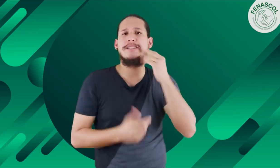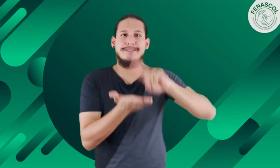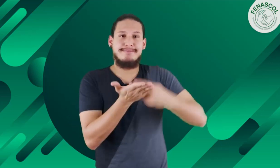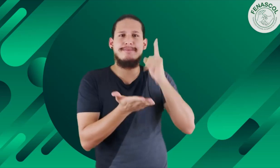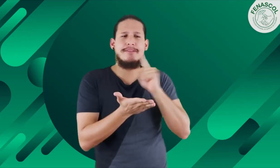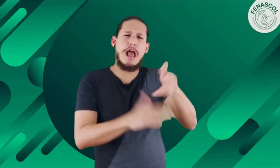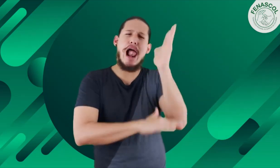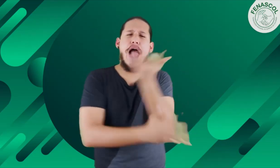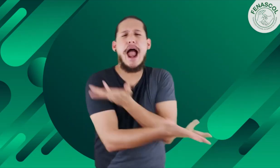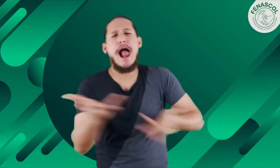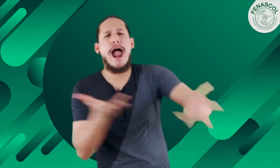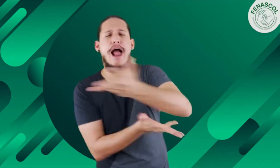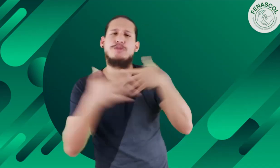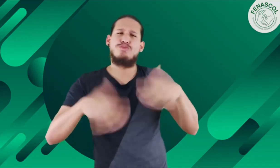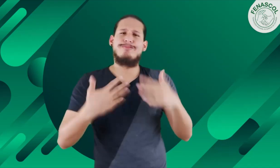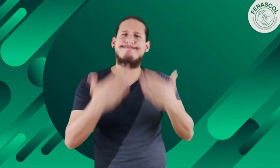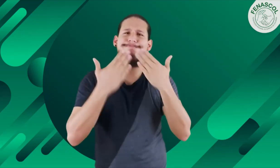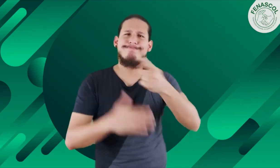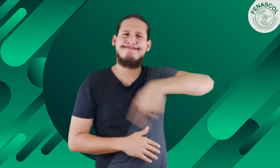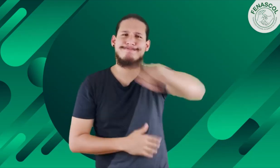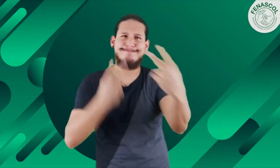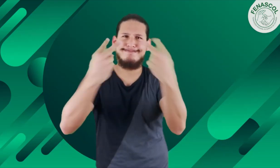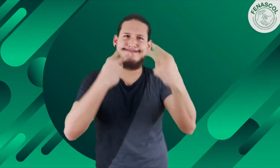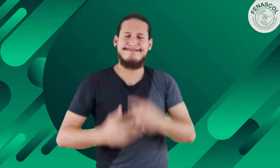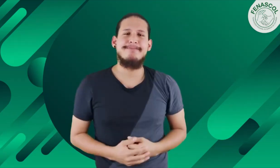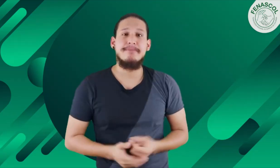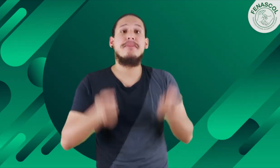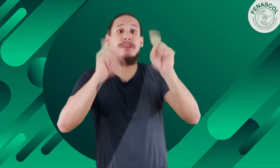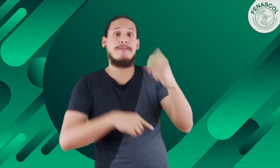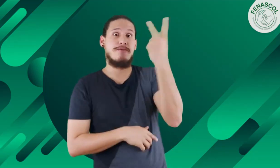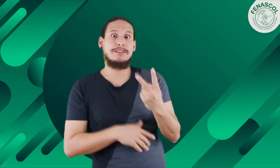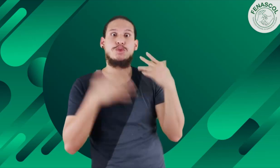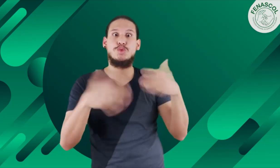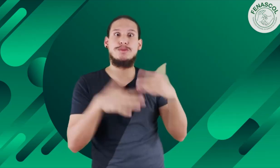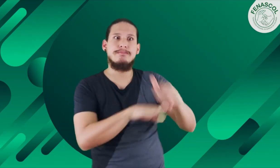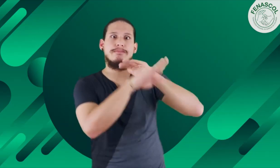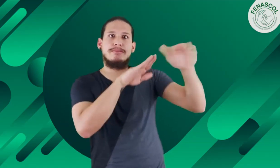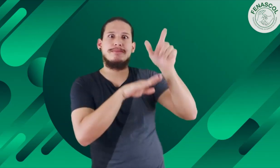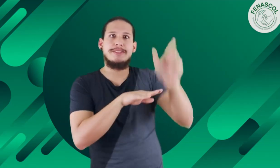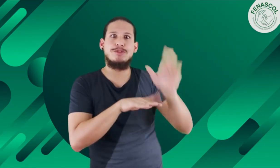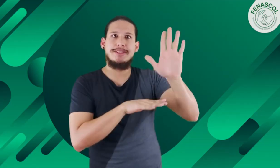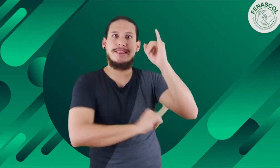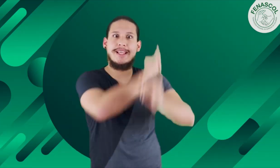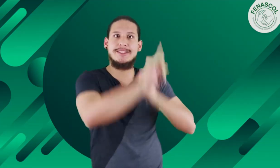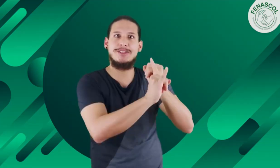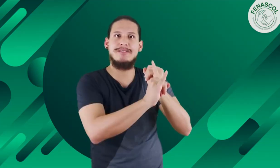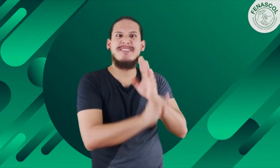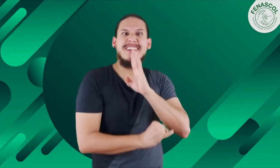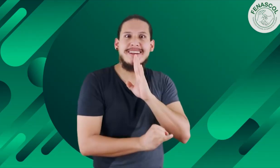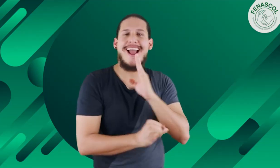gracias a todos los que estuvieron conectados en la primera sesión. El día viernes tuvimos un invitado muy especial, Michael Howard. Miremos un